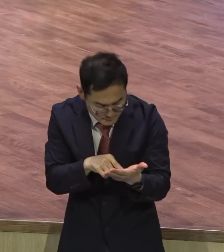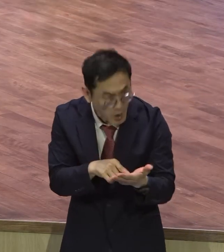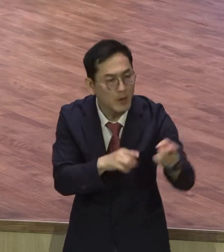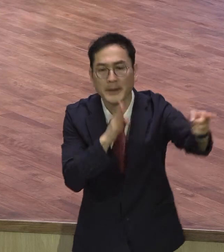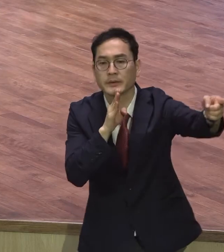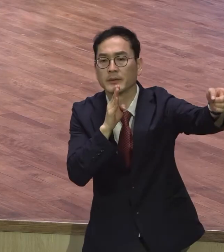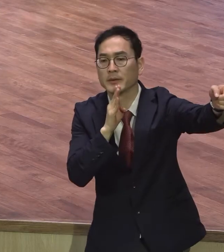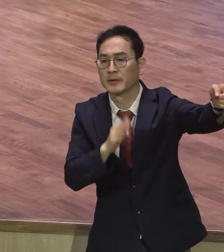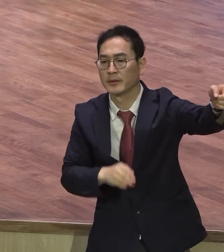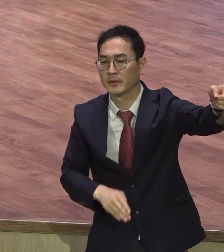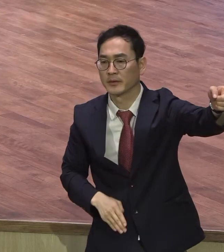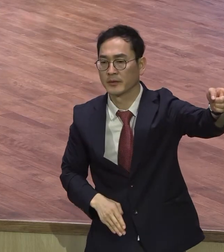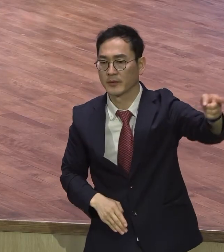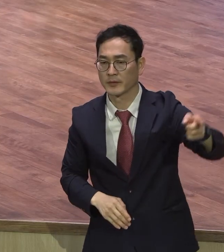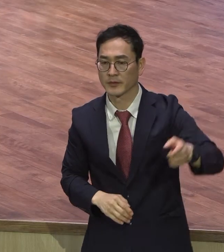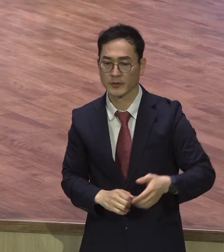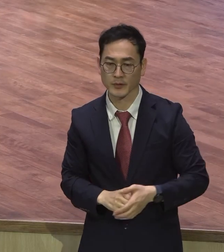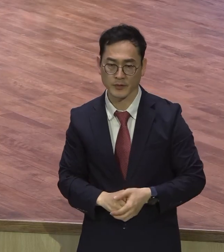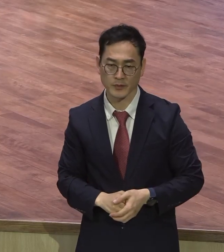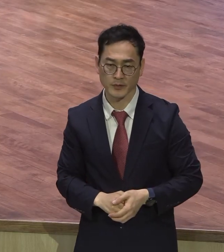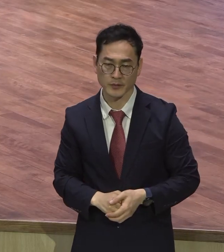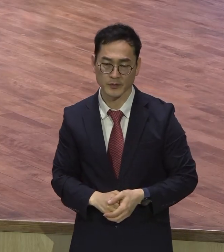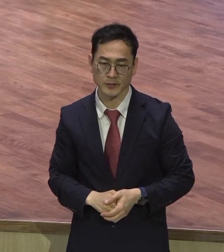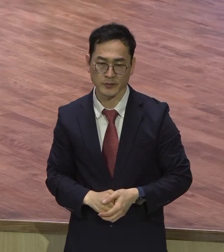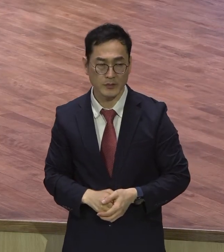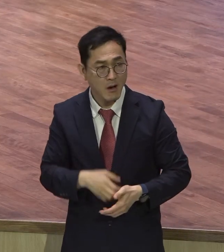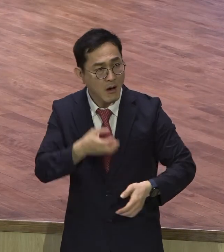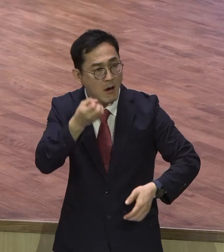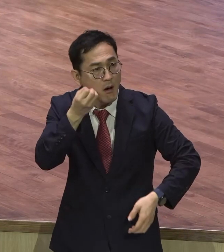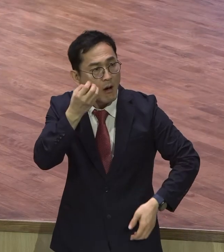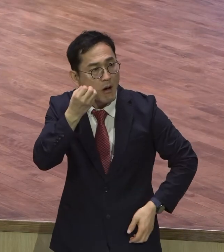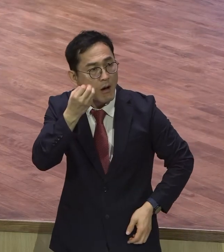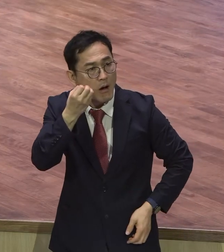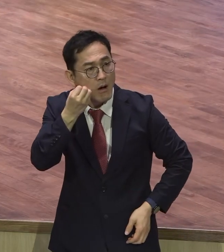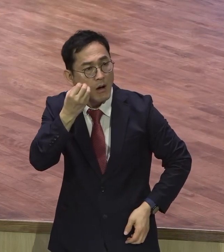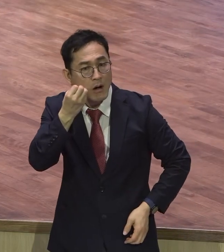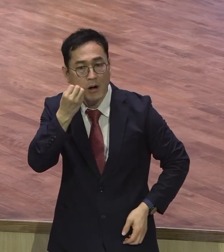과학자들이 조사하면 조사할수록 더 정확하게 증거가 나타나